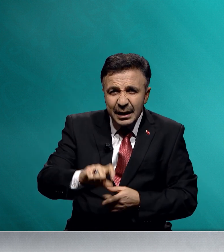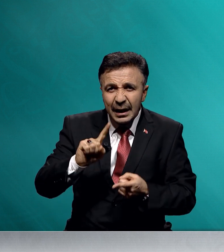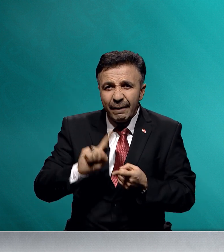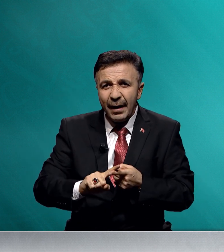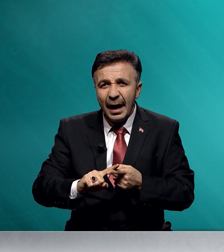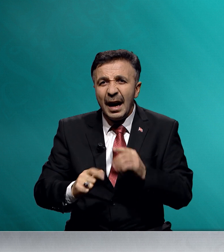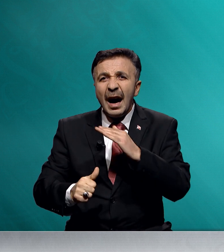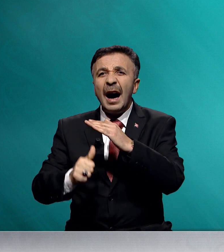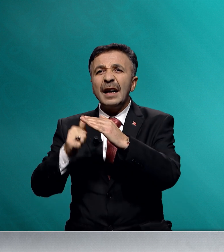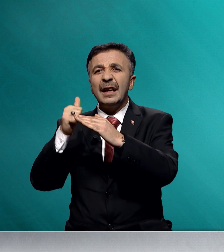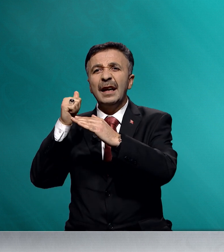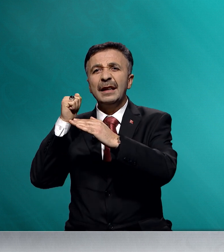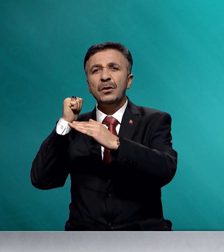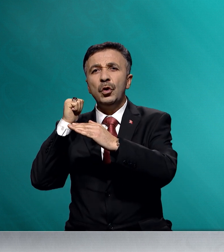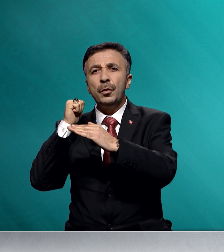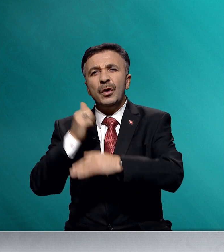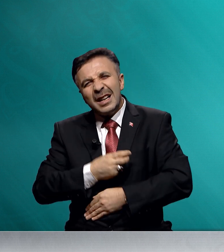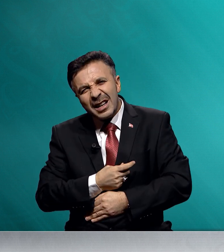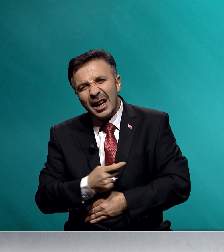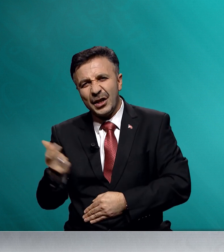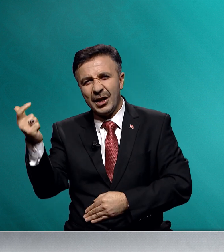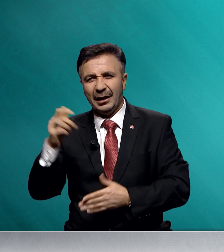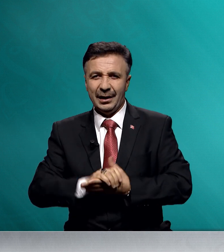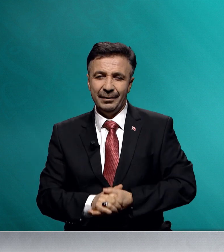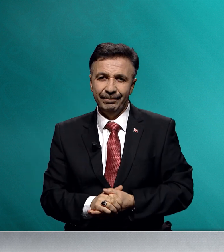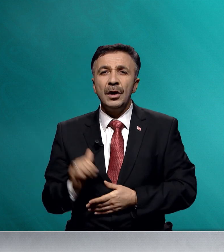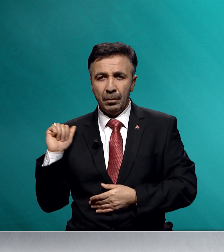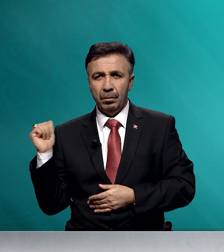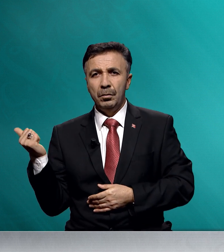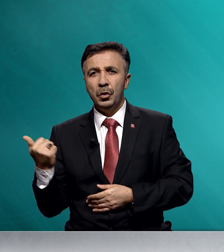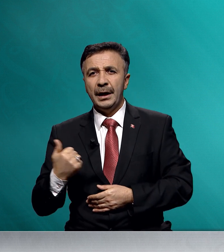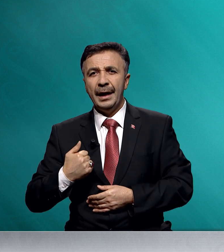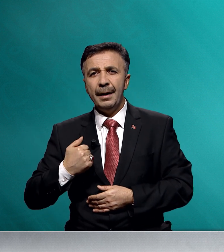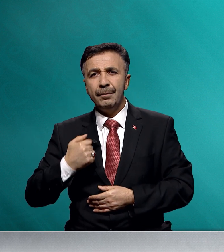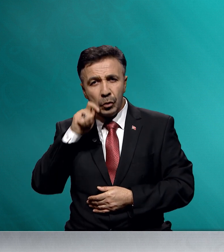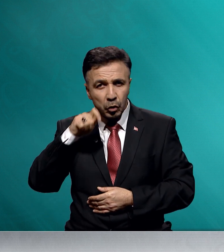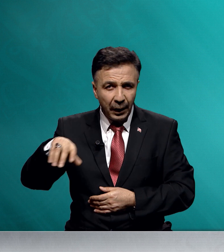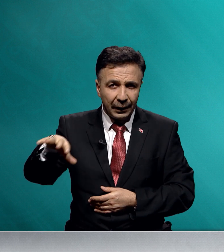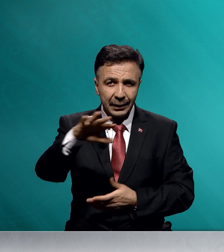ve arkalarına dönüp kaçacaklar. Muhterem Müslümanlar,